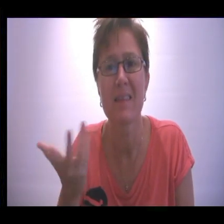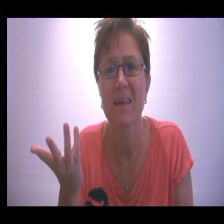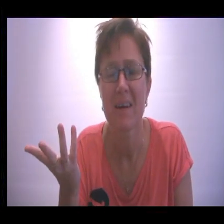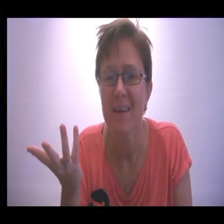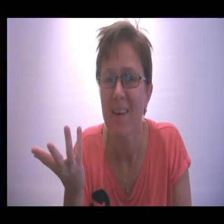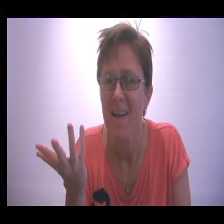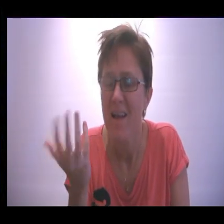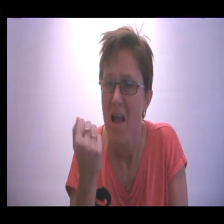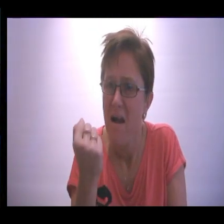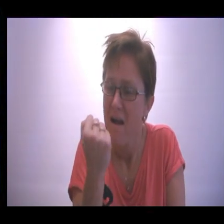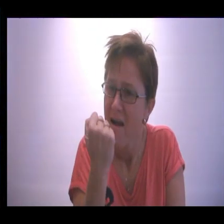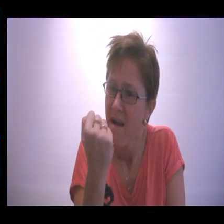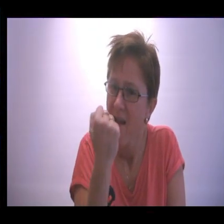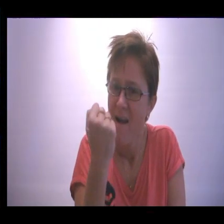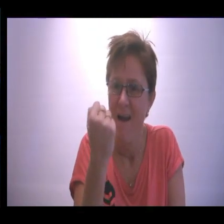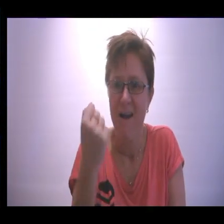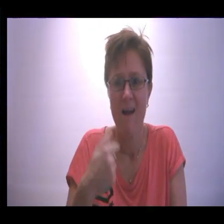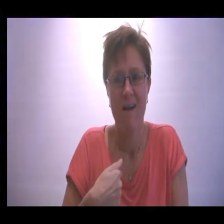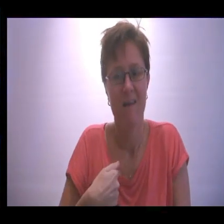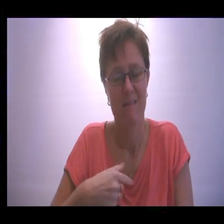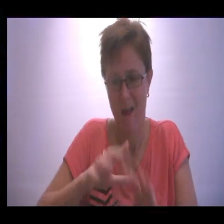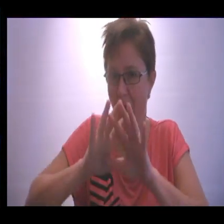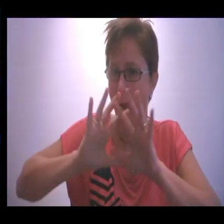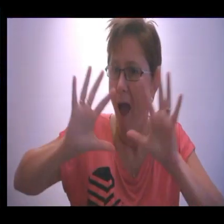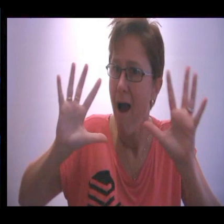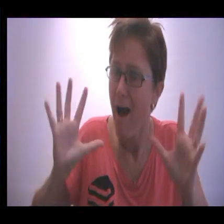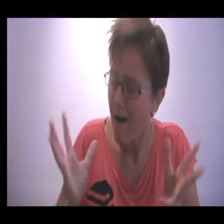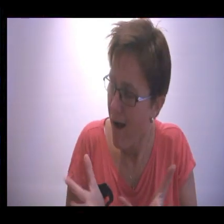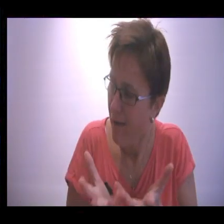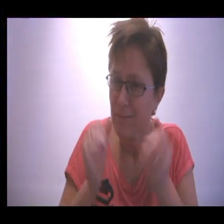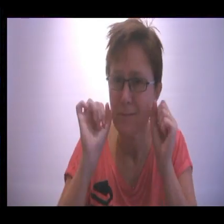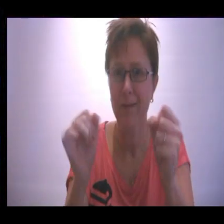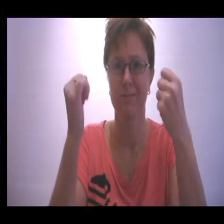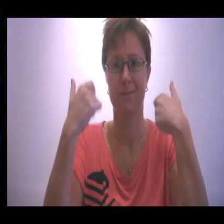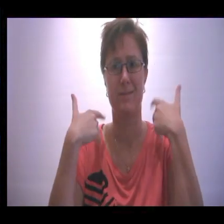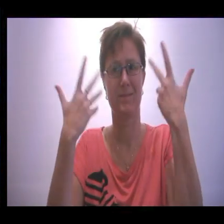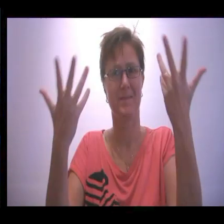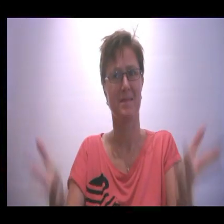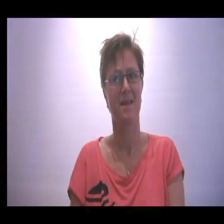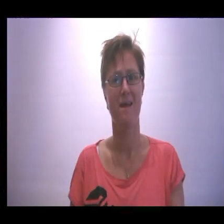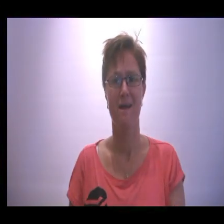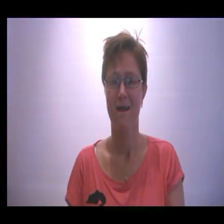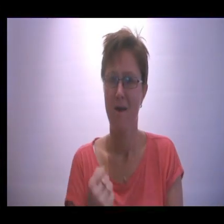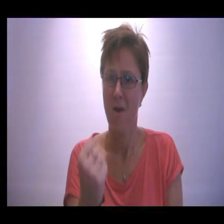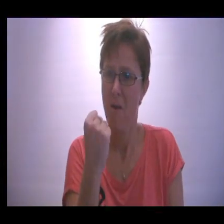niet gewend Onvoorstelbaar Want alles kan ik aan